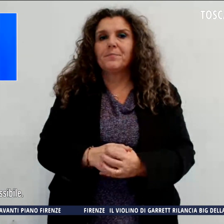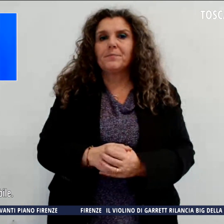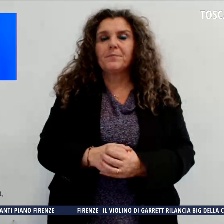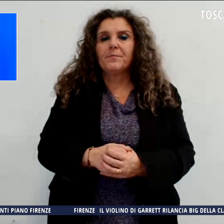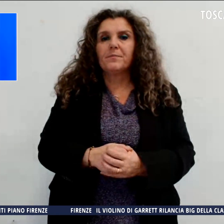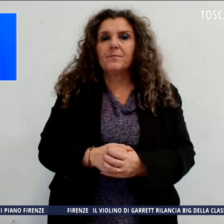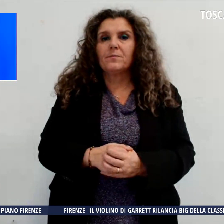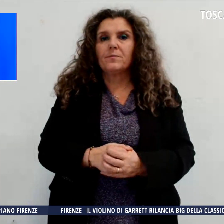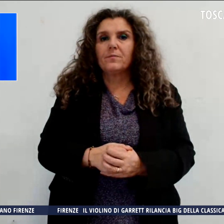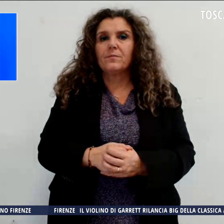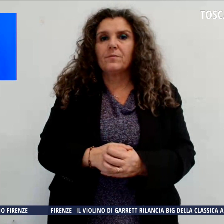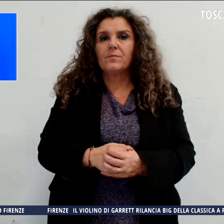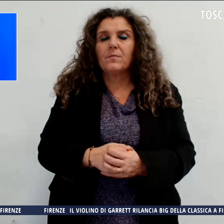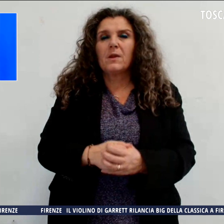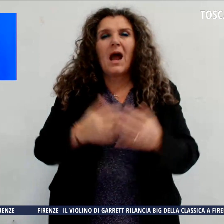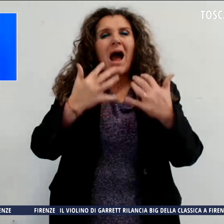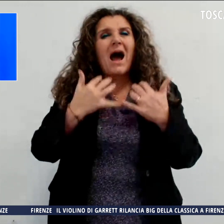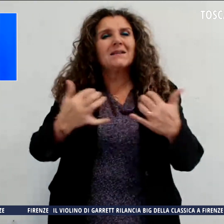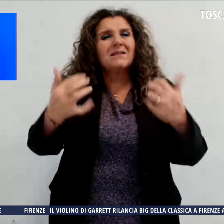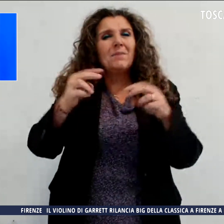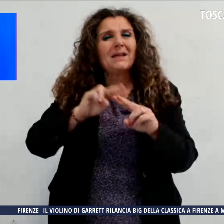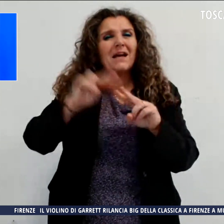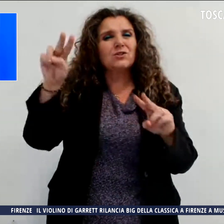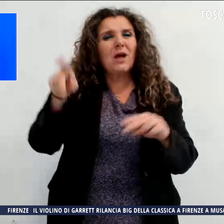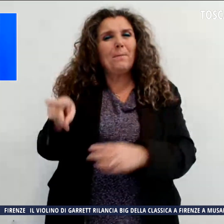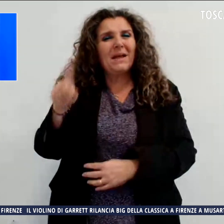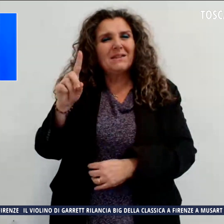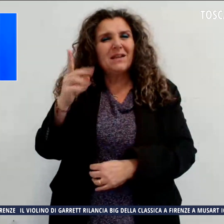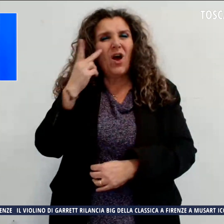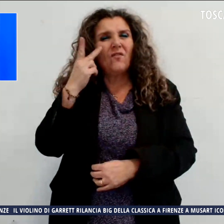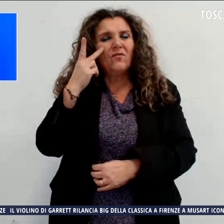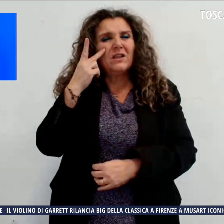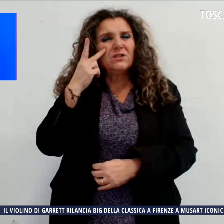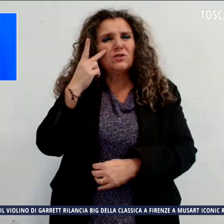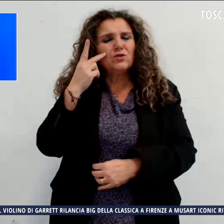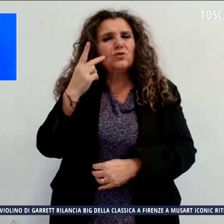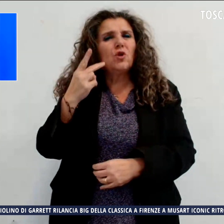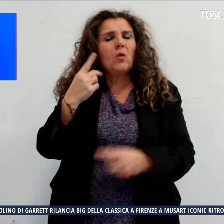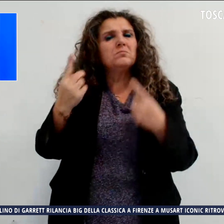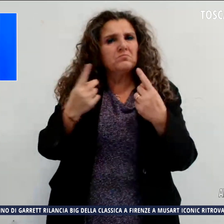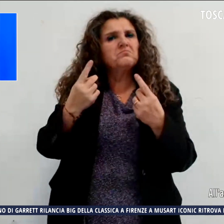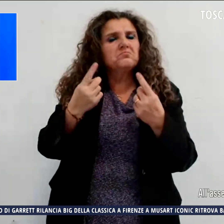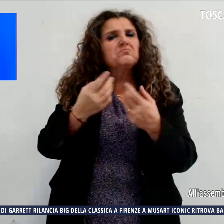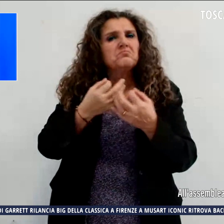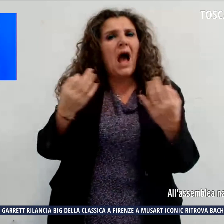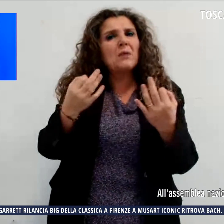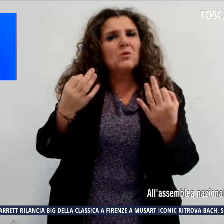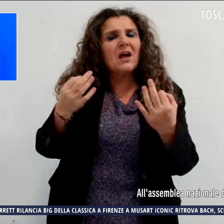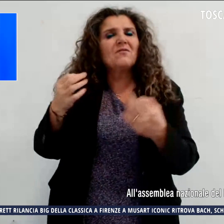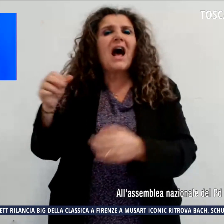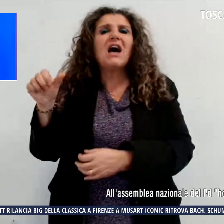All'Assemblea nazionale del PD ho visto un clima di grande armonia fra Eli Schlein, ieri